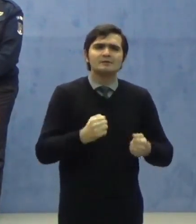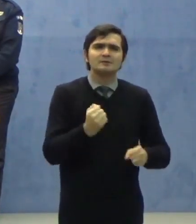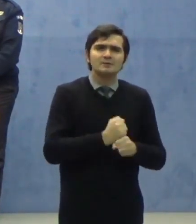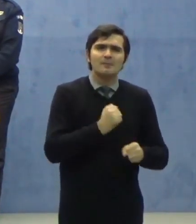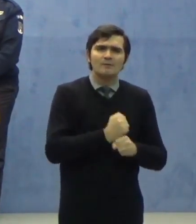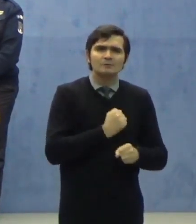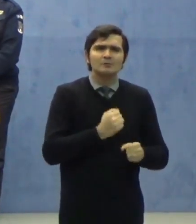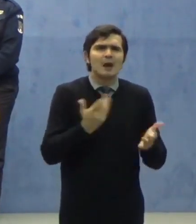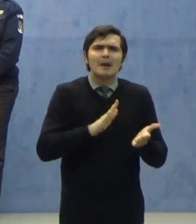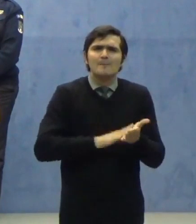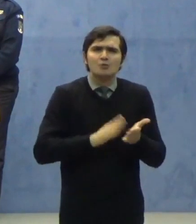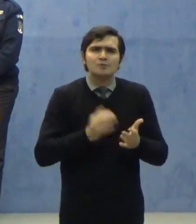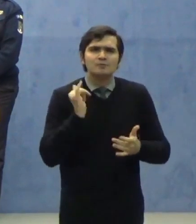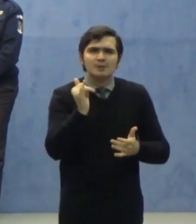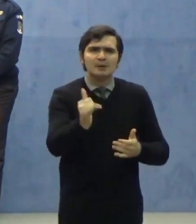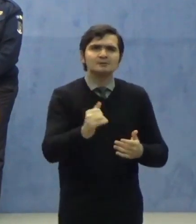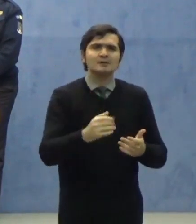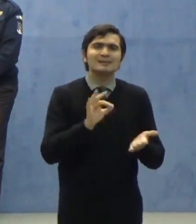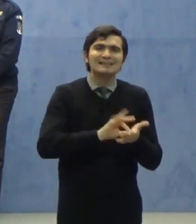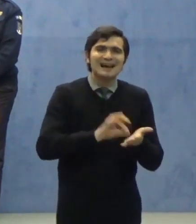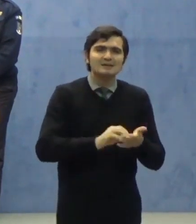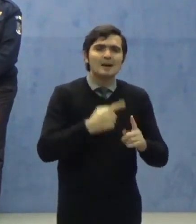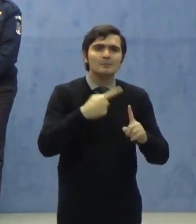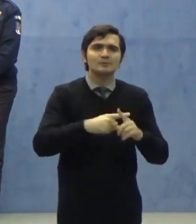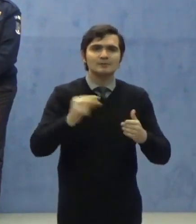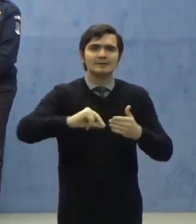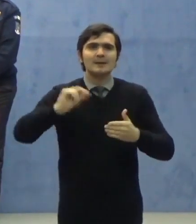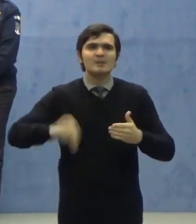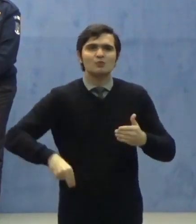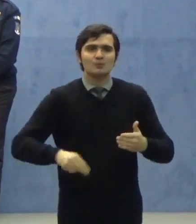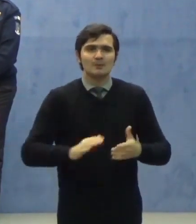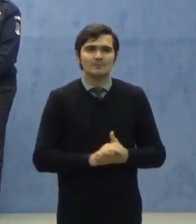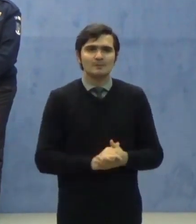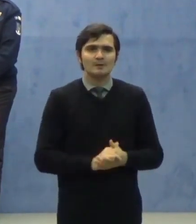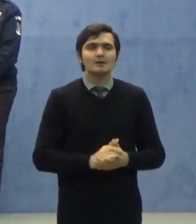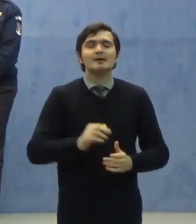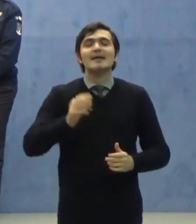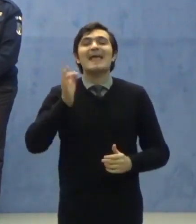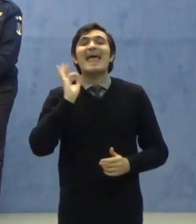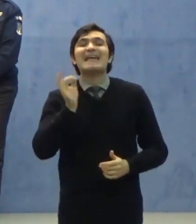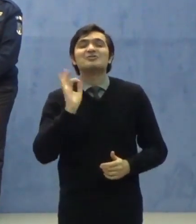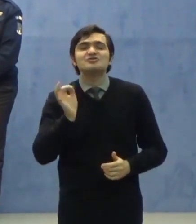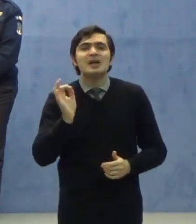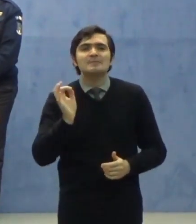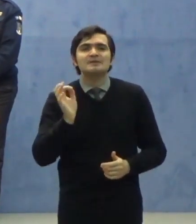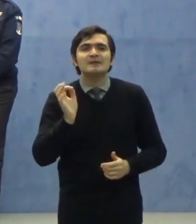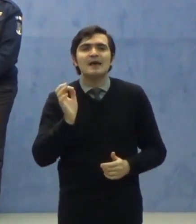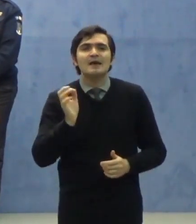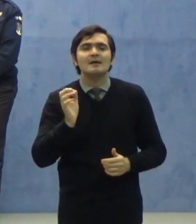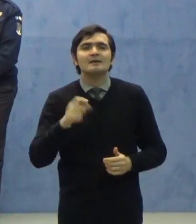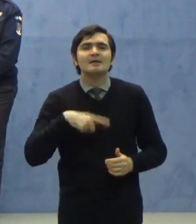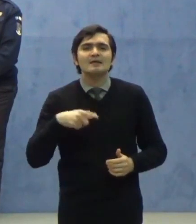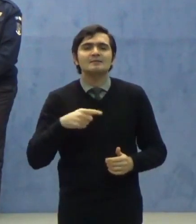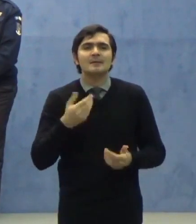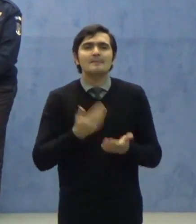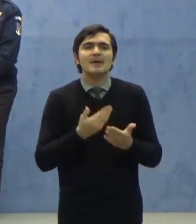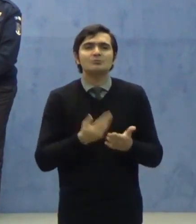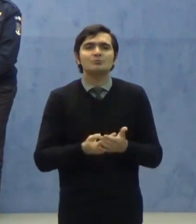motivul deplasării, data completării și semnătura. Fac excepție de la aceste prevederi personalul din cadrul